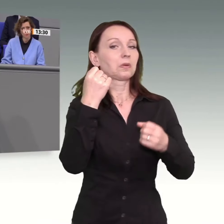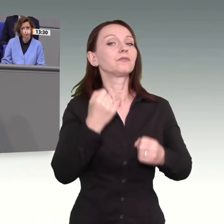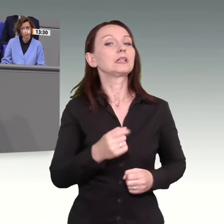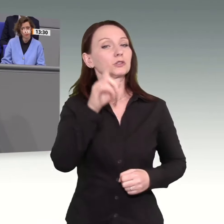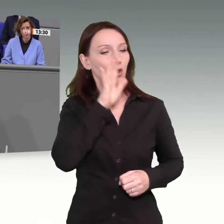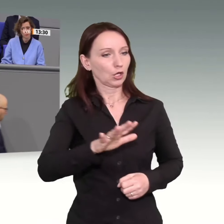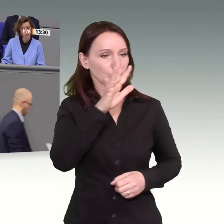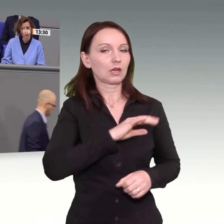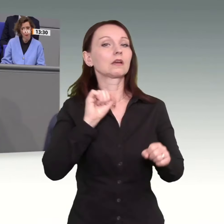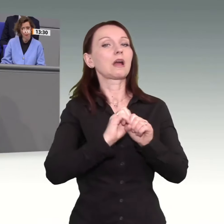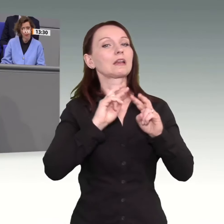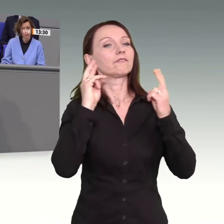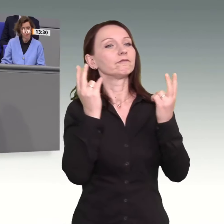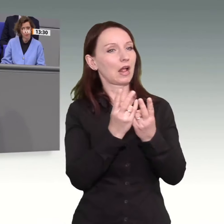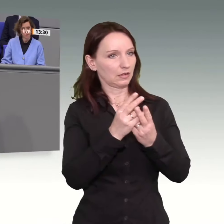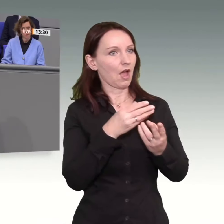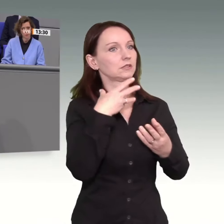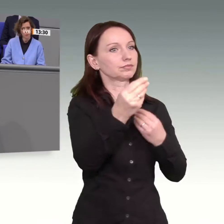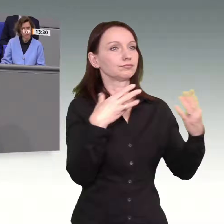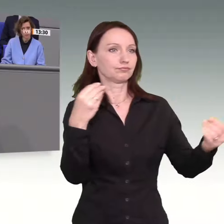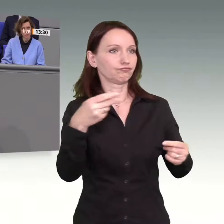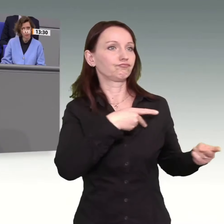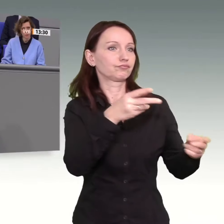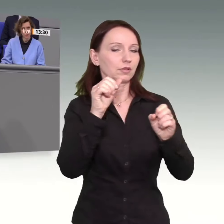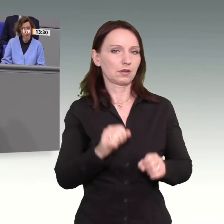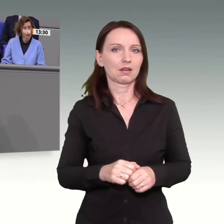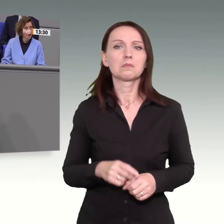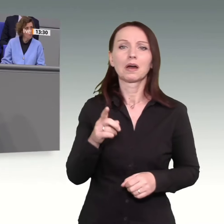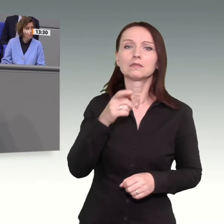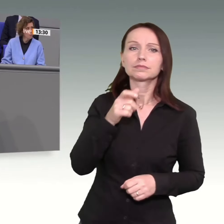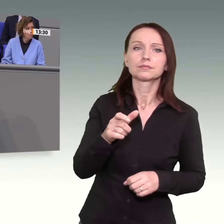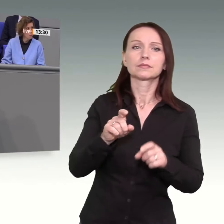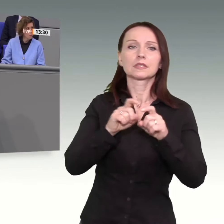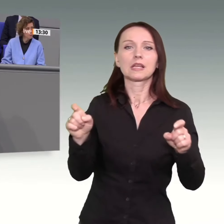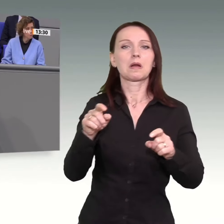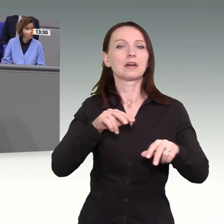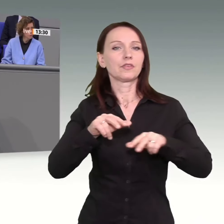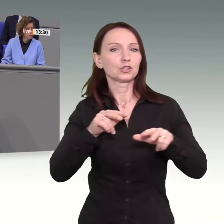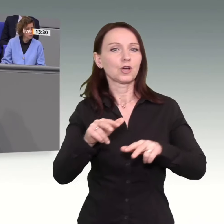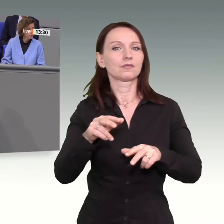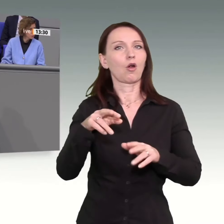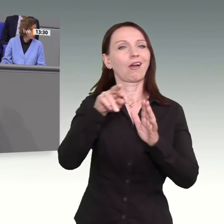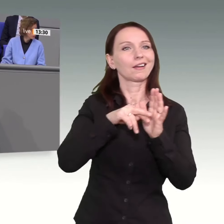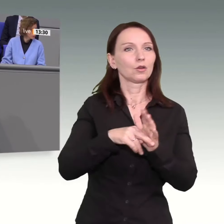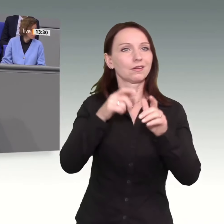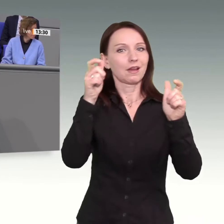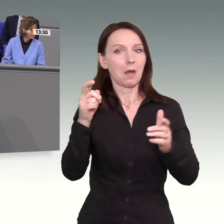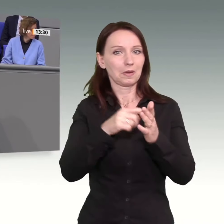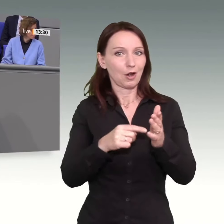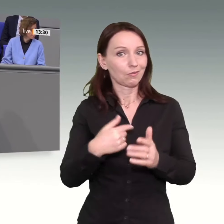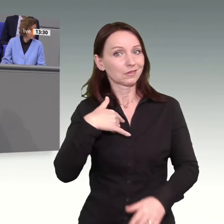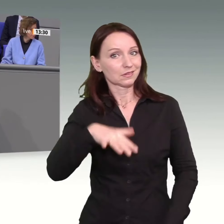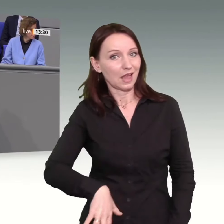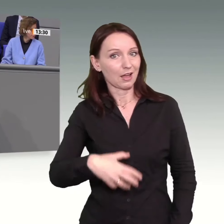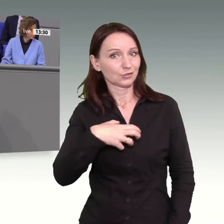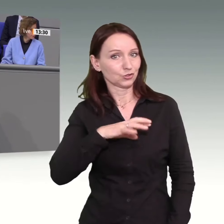kann. Kein Wort davon, ob wir mit Blick auf die wirtschaftlichen und regulatorischen Rahmenbedingungen überhaupt eine Chance haben,